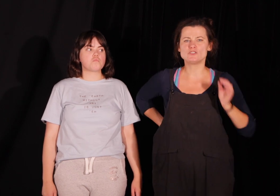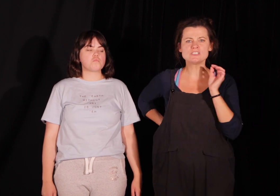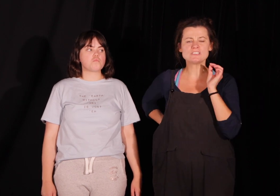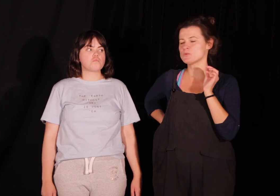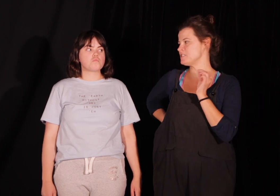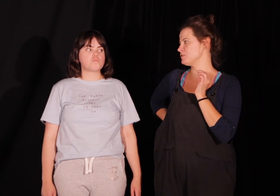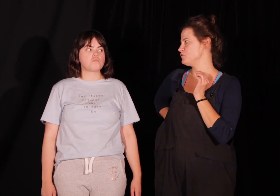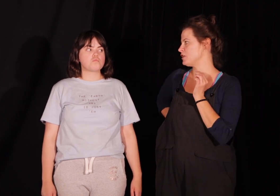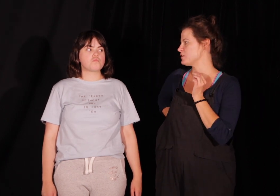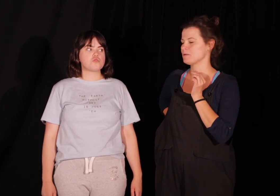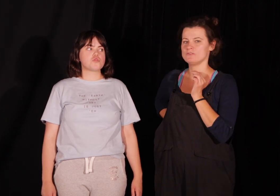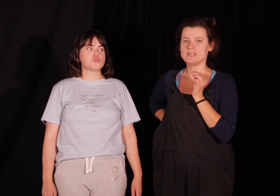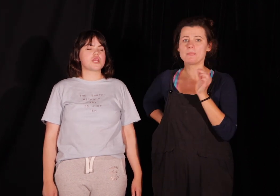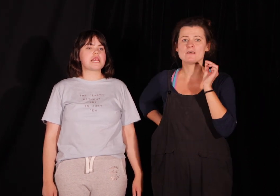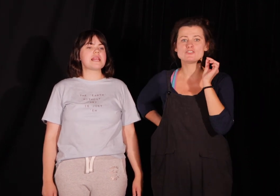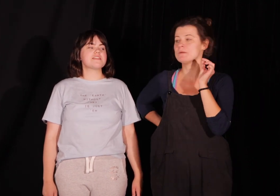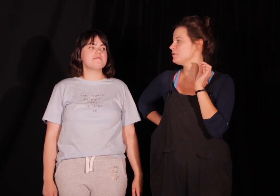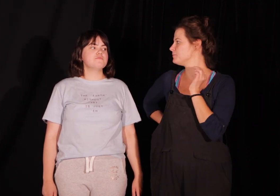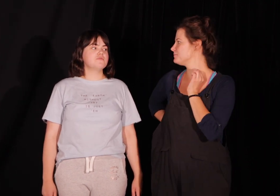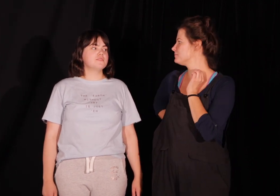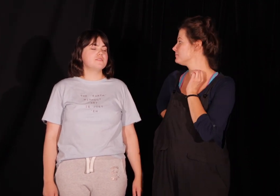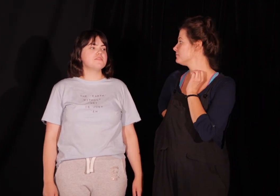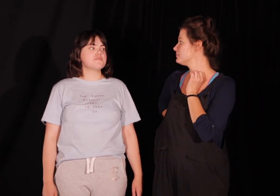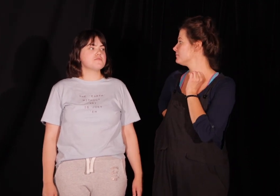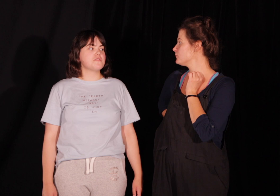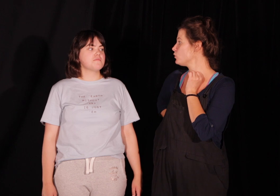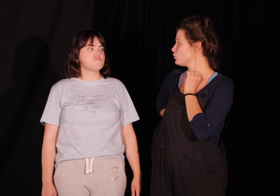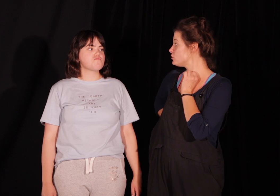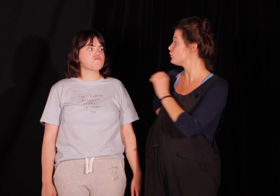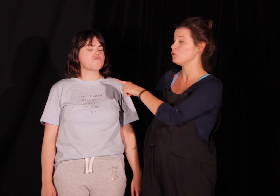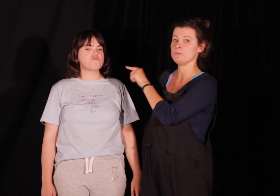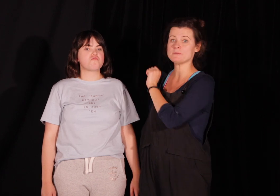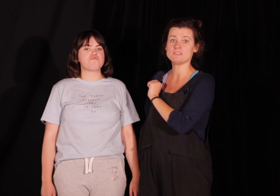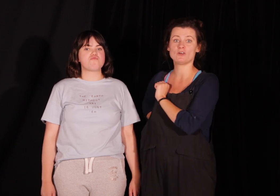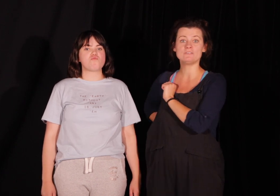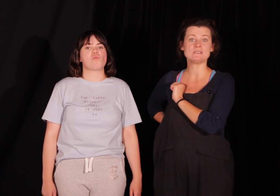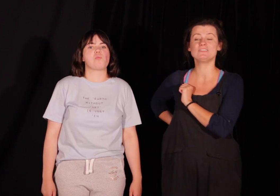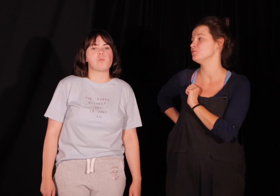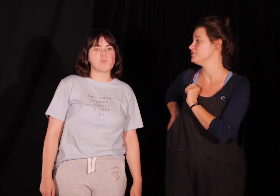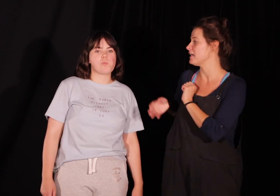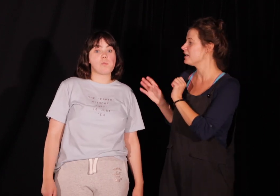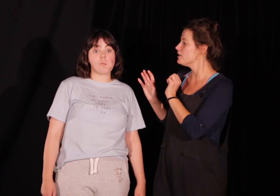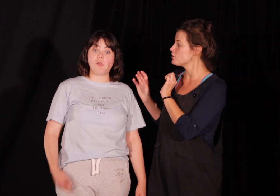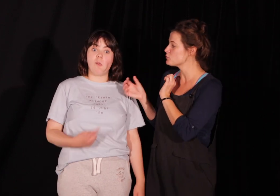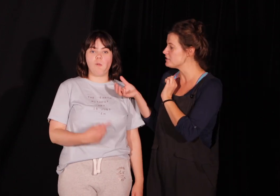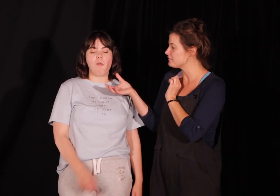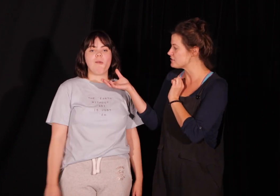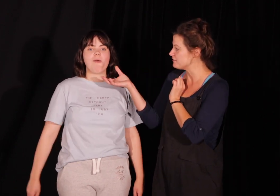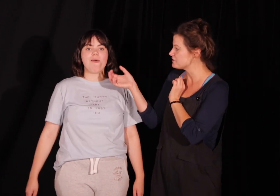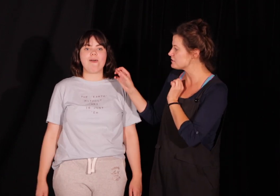co jest ważne, słuchajcie, w tym ćwiczeniu, niesamowicie? Ja mam już wykonywać. To wykonuj, Madzia będzie wykonywać, ja będę mówić, tak. Co jest, słuchajcie, ważne? Ważne jest